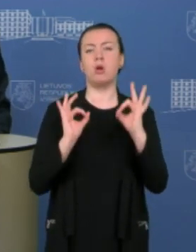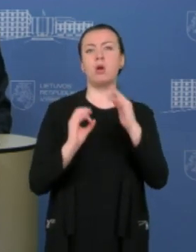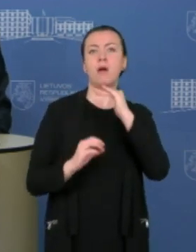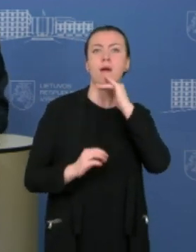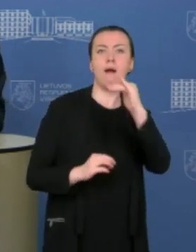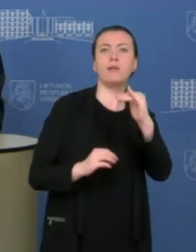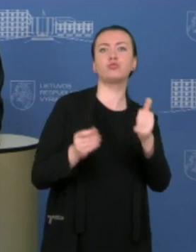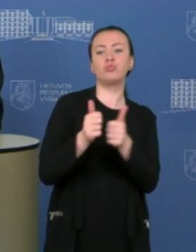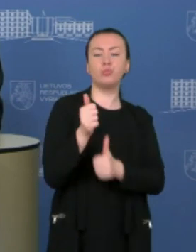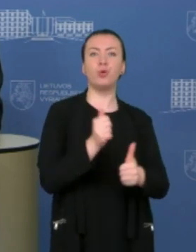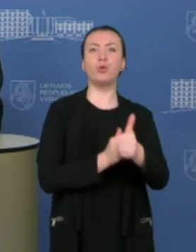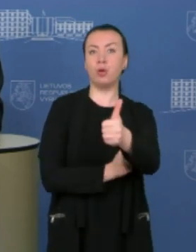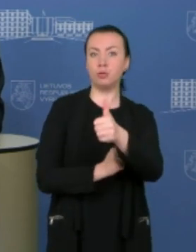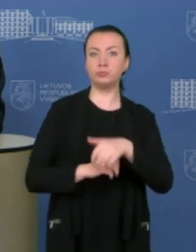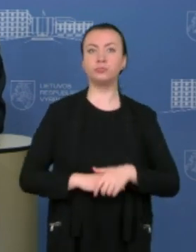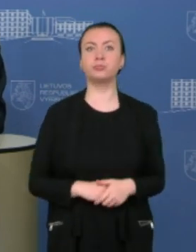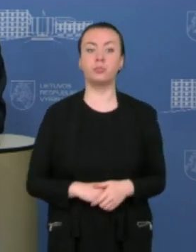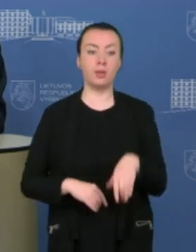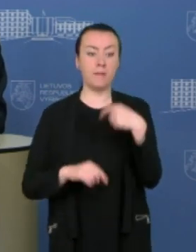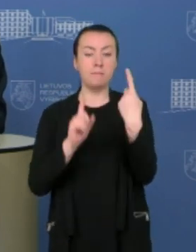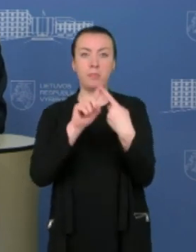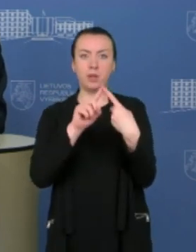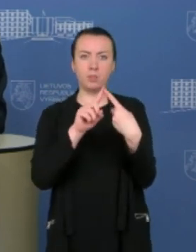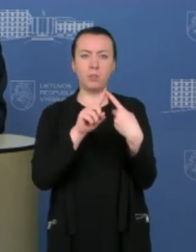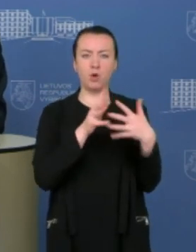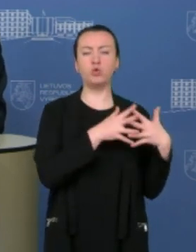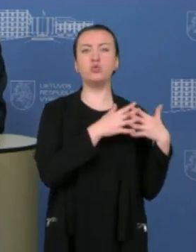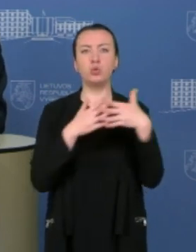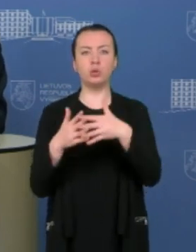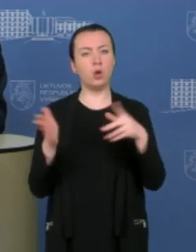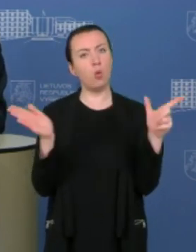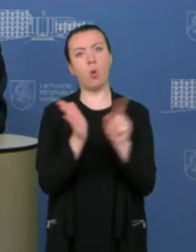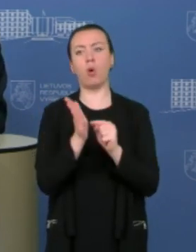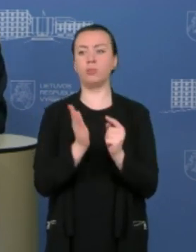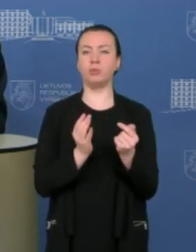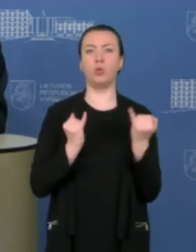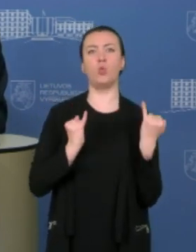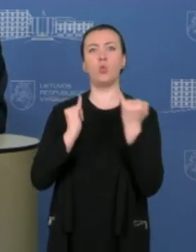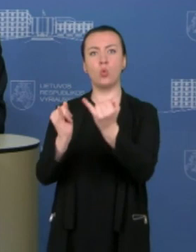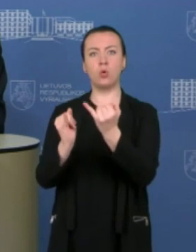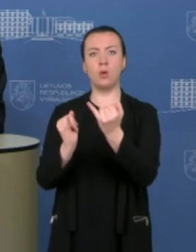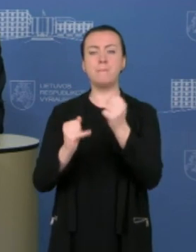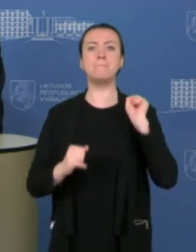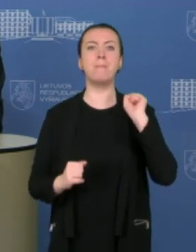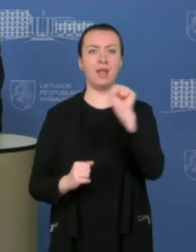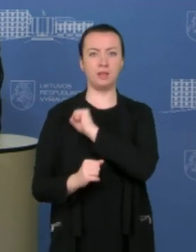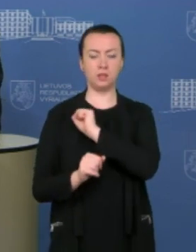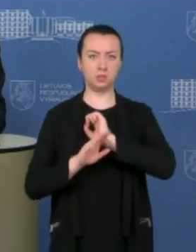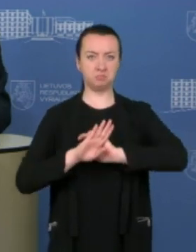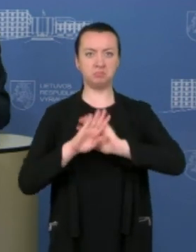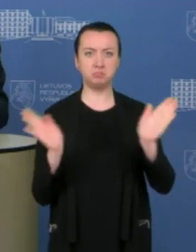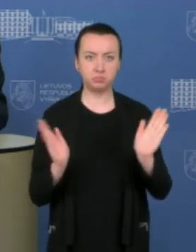prioritetą, kad pirmoji partija turi būti skirta išskirtinai medikams